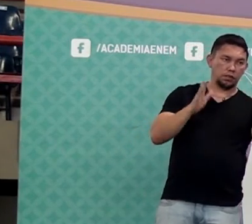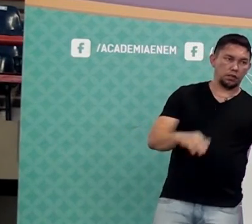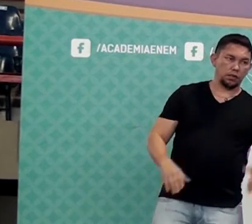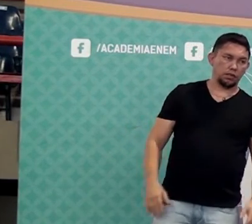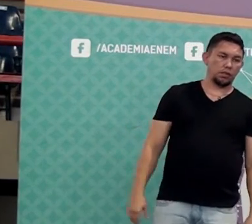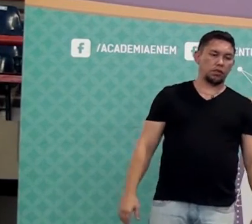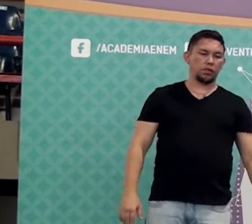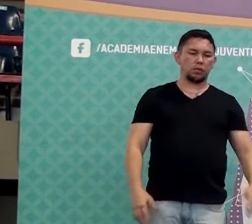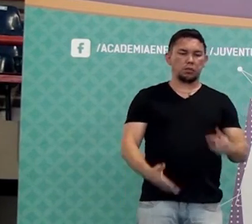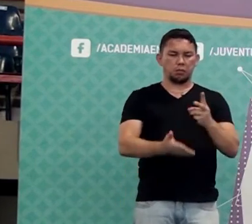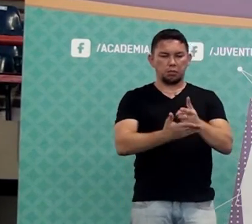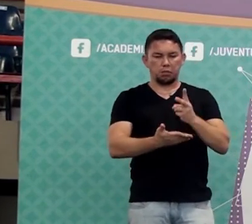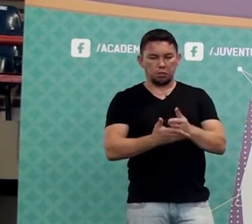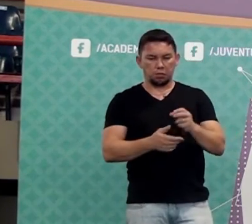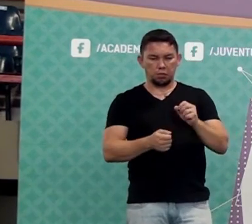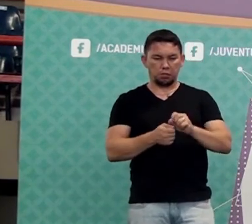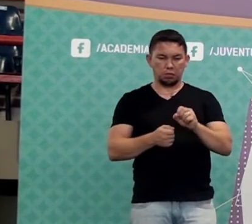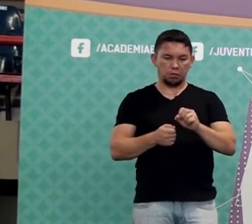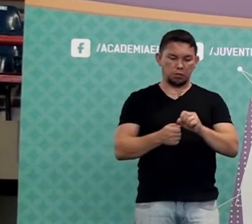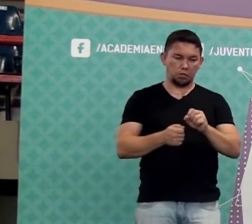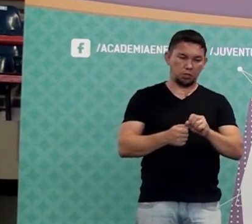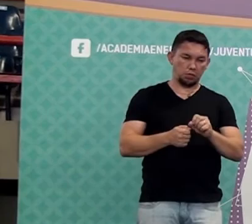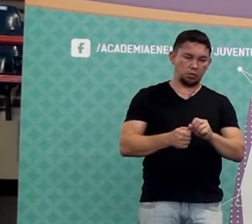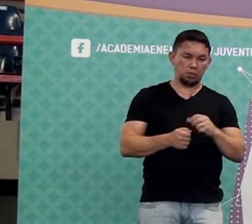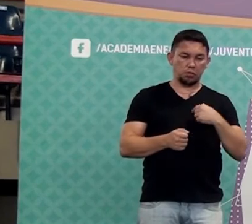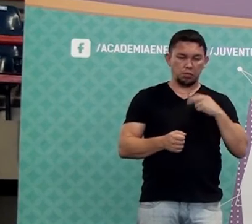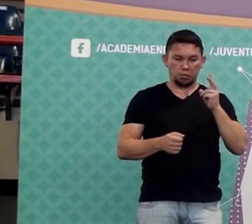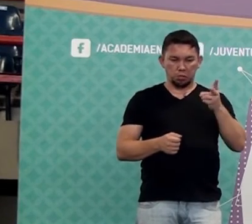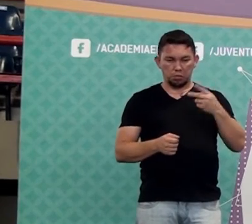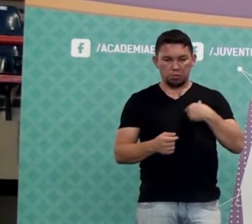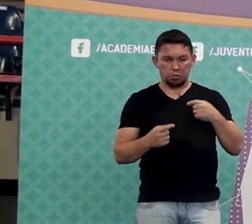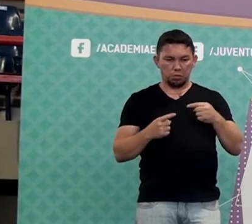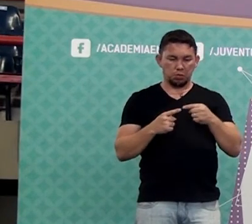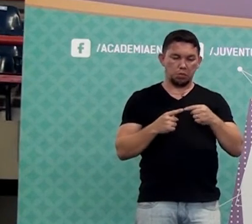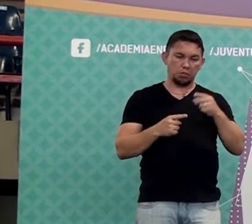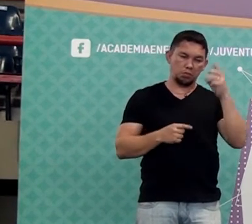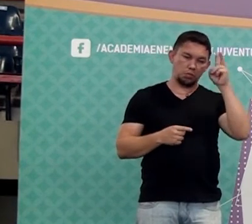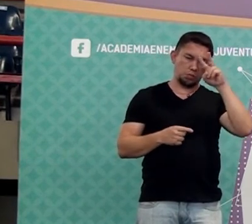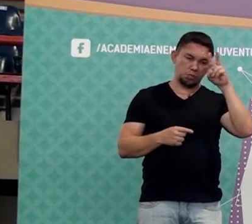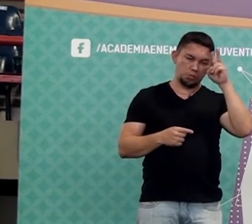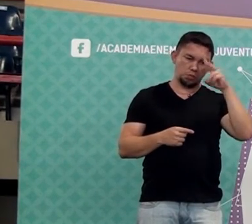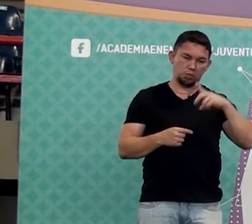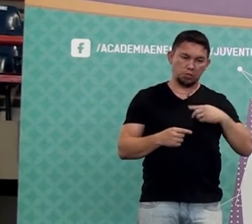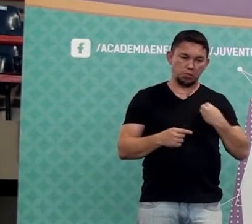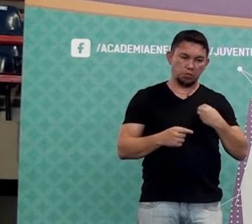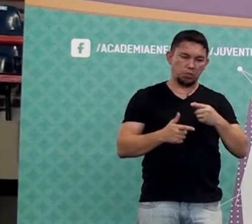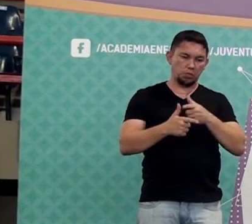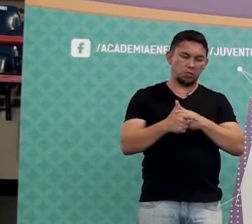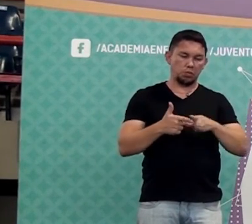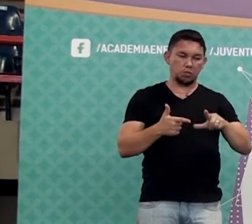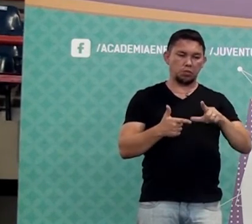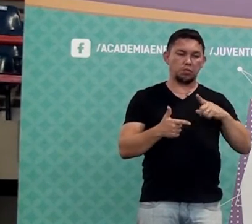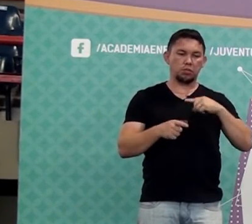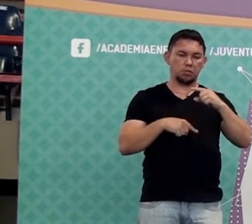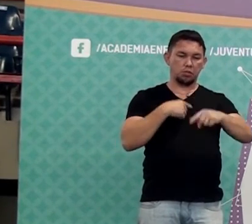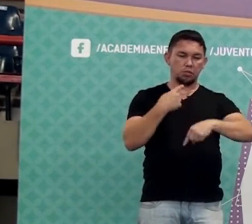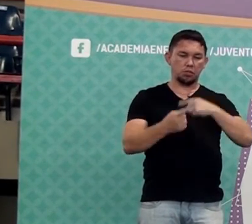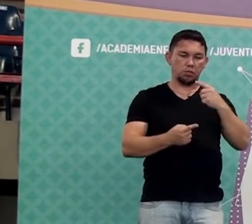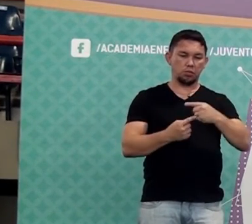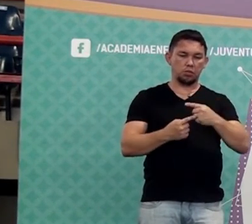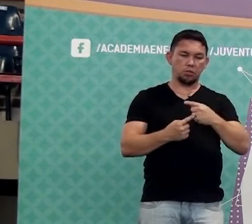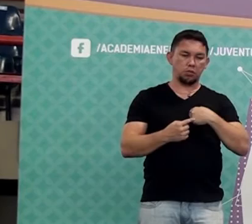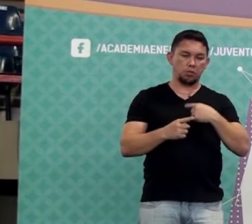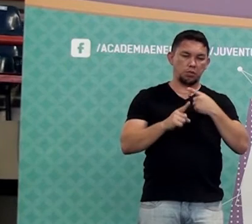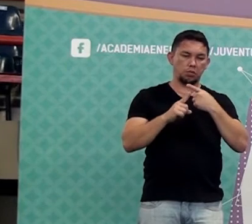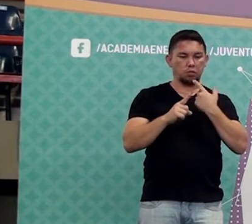Posso sempre fazer assim? Pegar o valor final e dividir pelo inicial? Pode. Agora lembra. Quando tu divide, tu tem que lembrar depois de tirar o